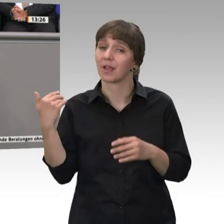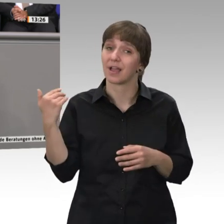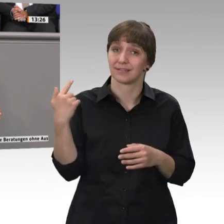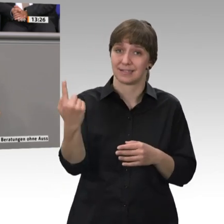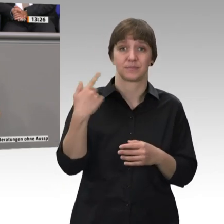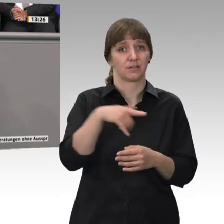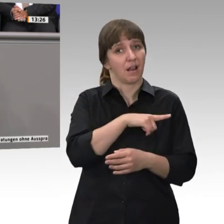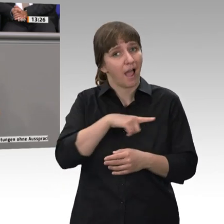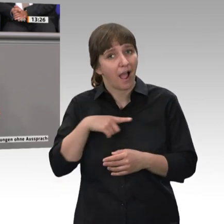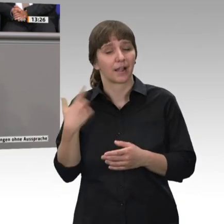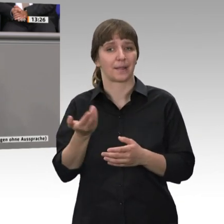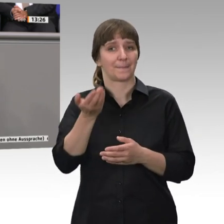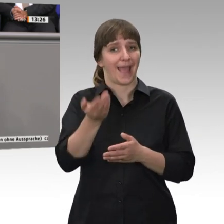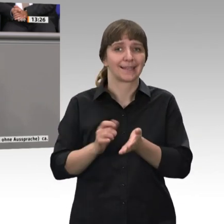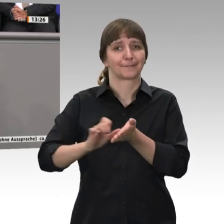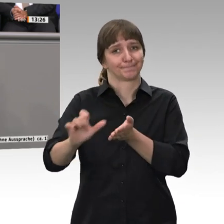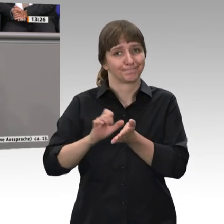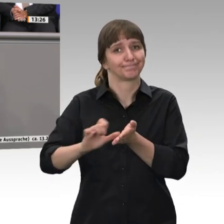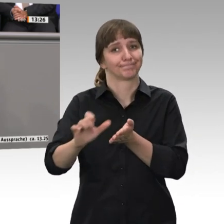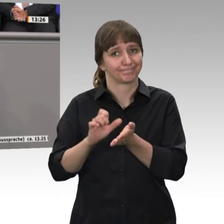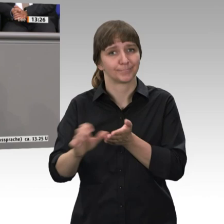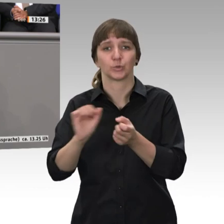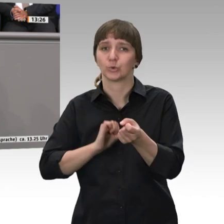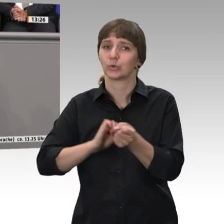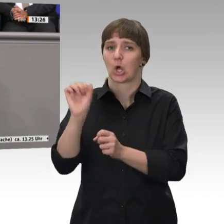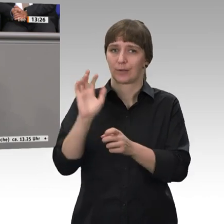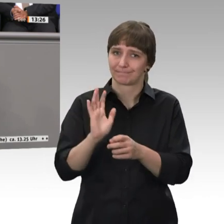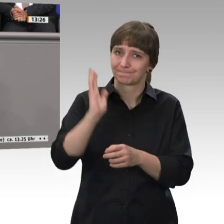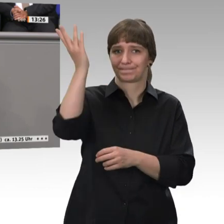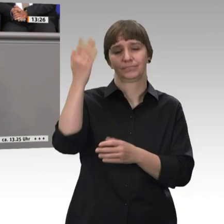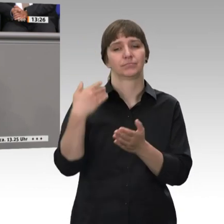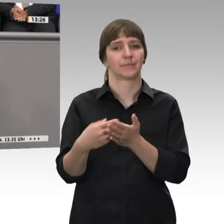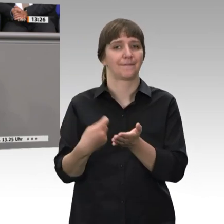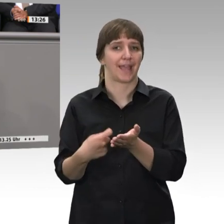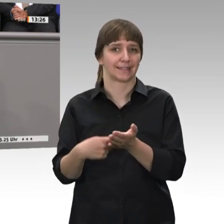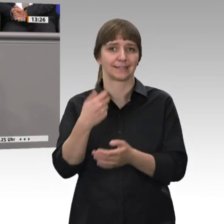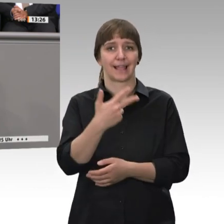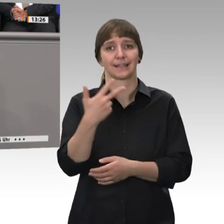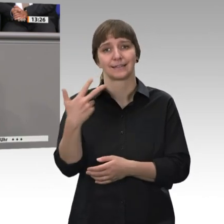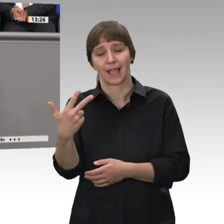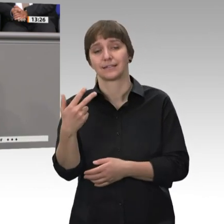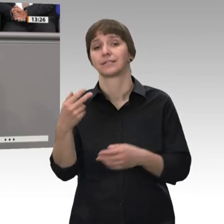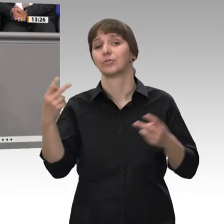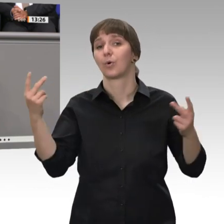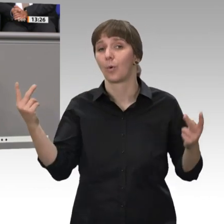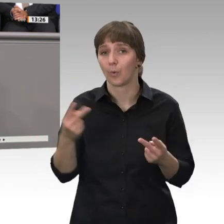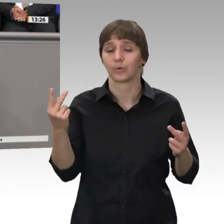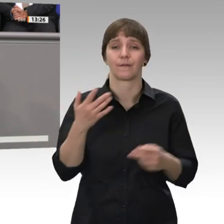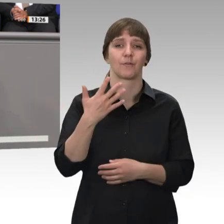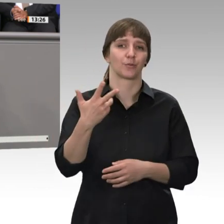erreichen können und somit häufiger den Wert von 33 oder 35 Beitragsjahren erreicht, weil